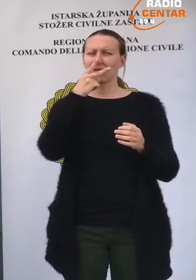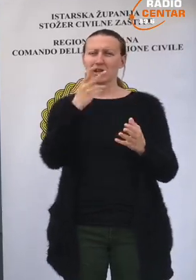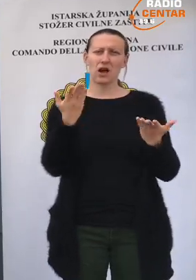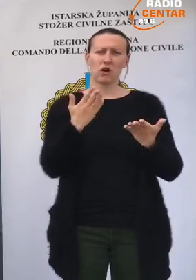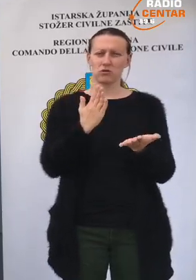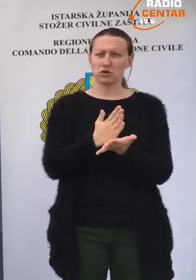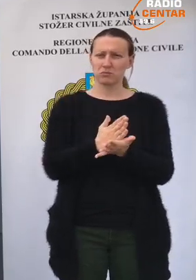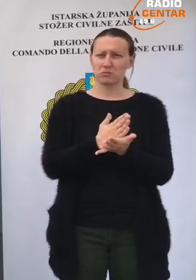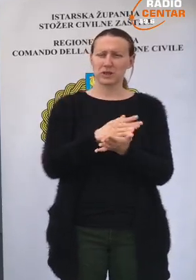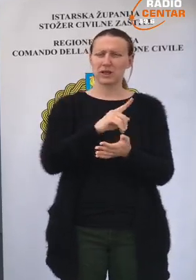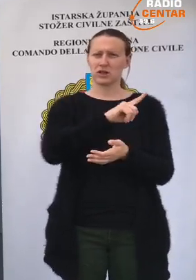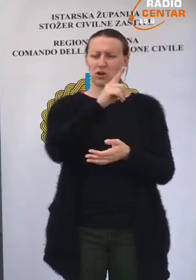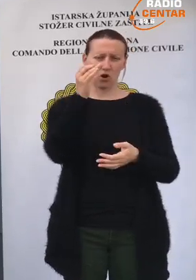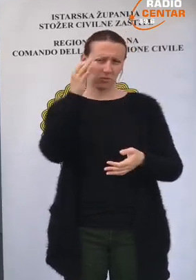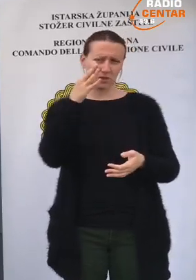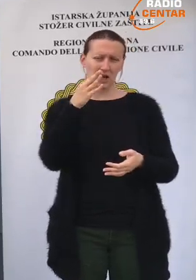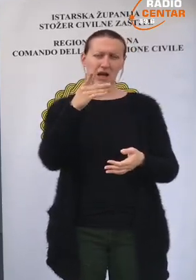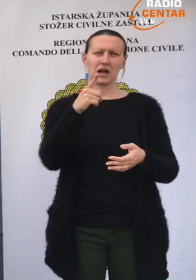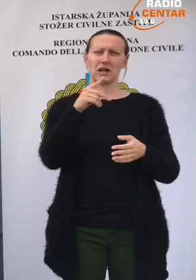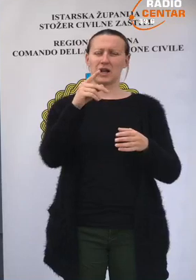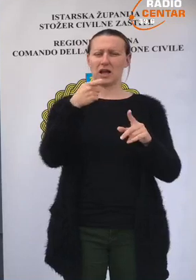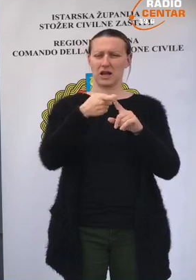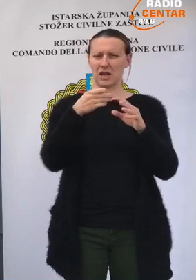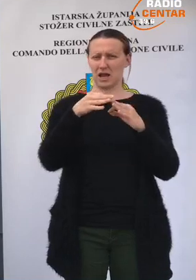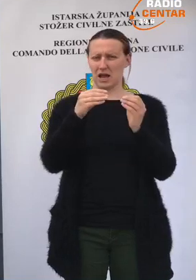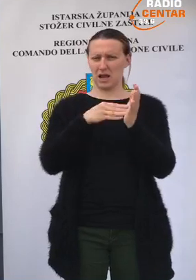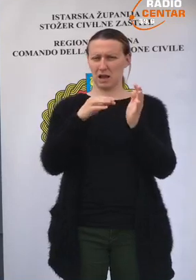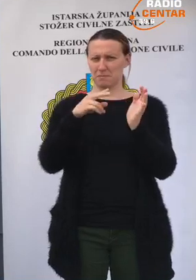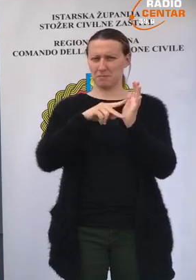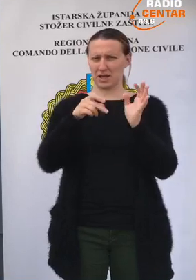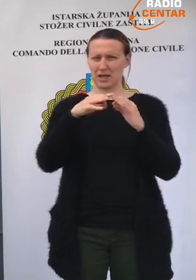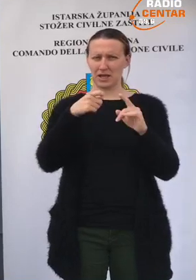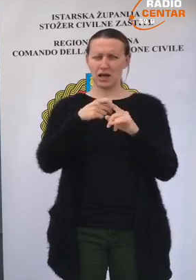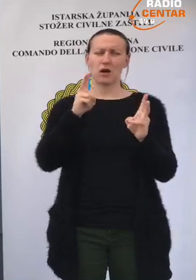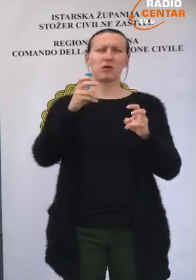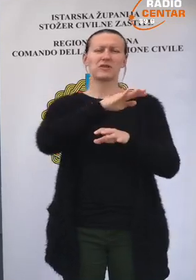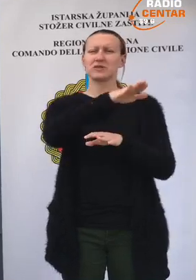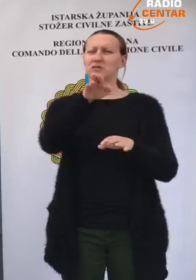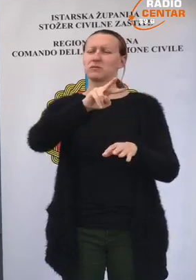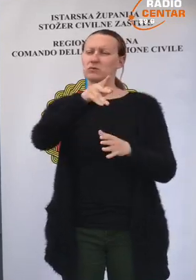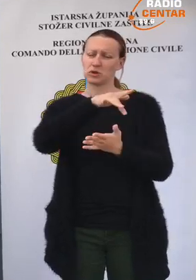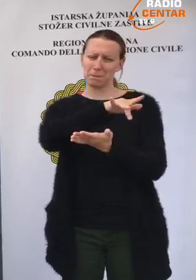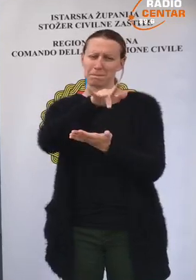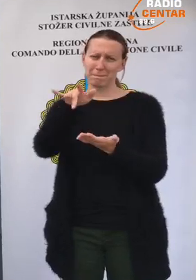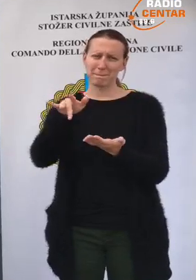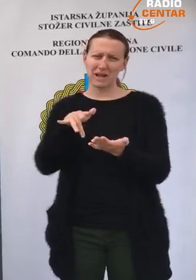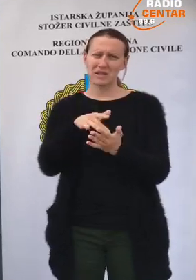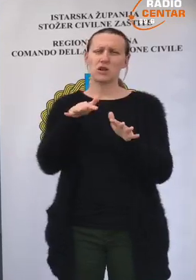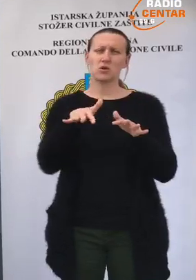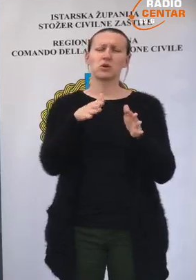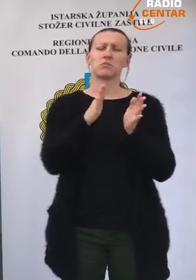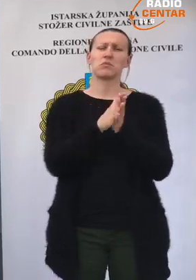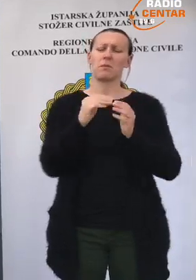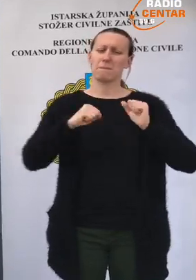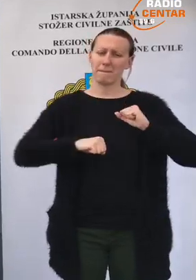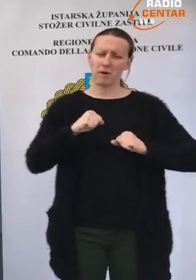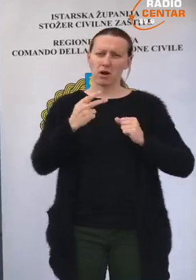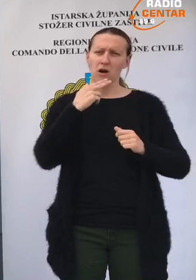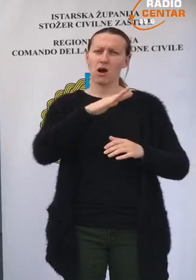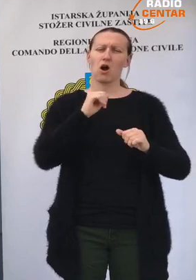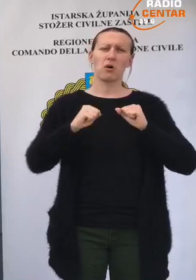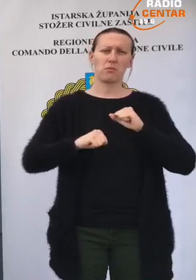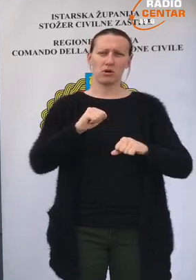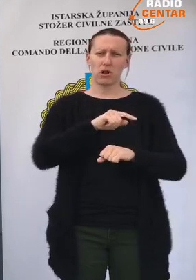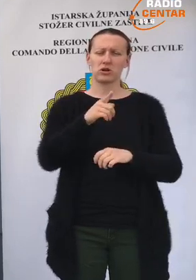vidit ćemo kako će biti tokom dana režim na rtu kamenjak, odnosno pozivam na svim ostalim područjima ljudi da se ponašaju